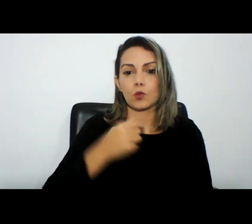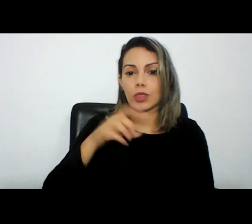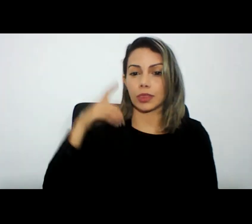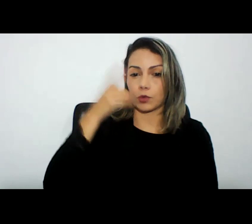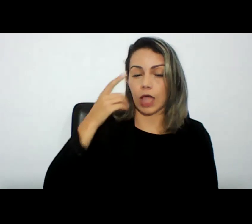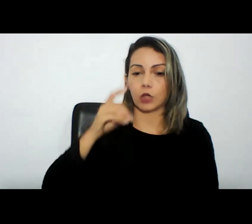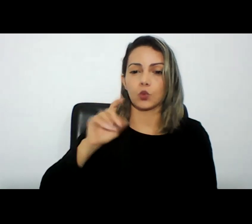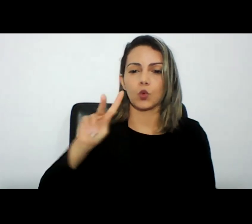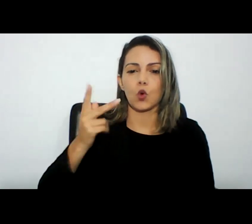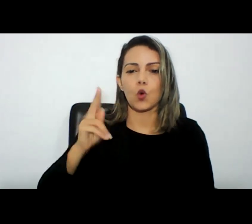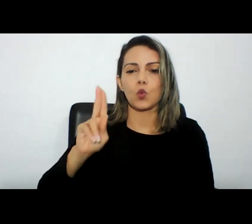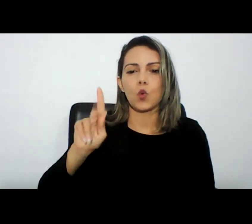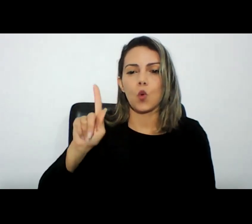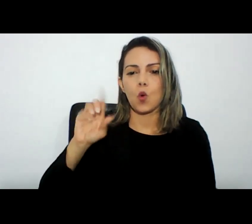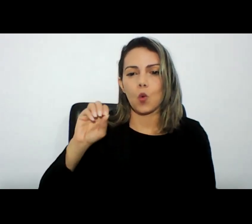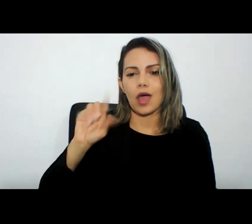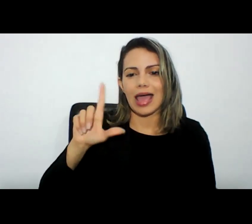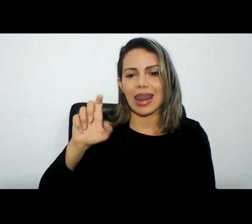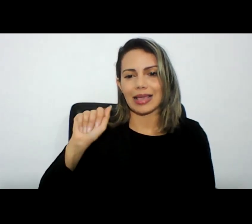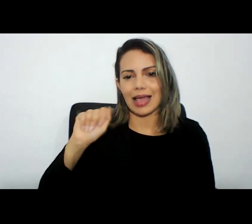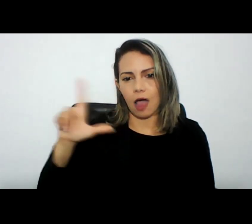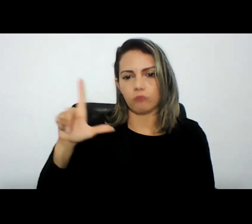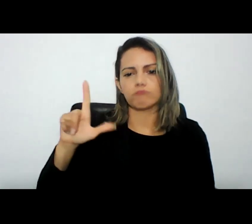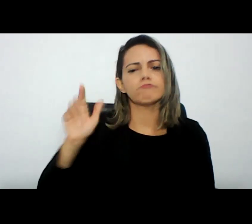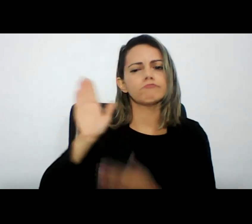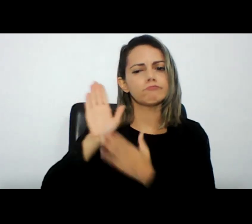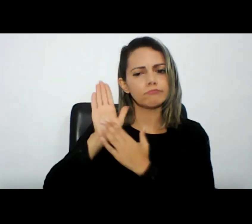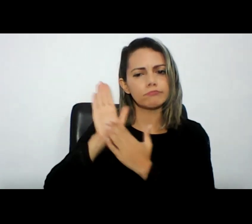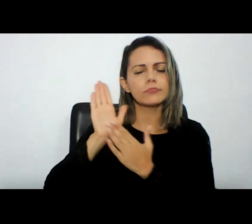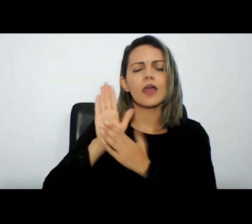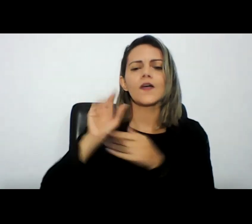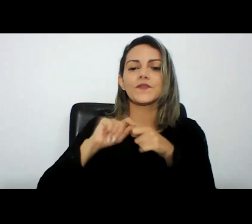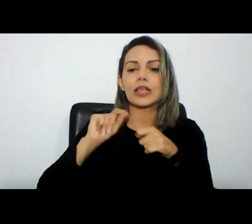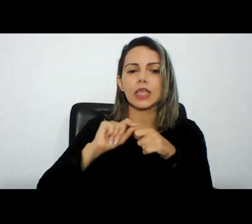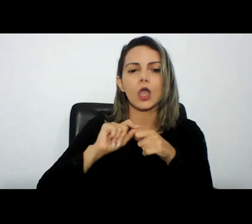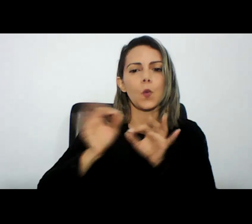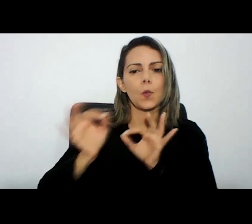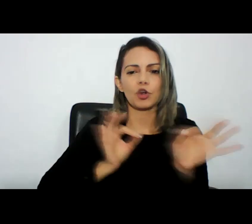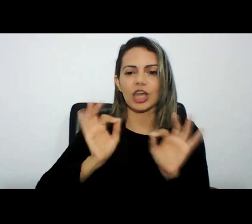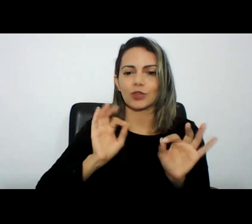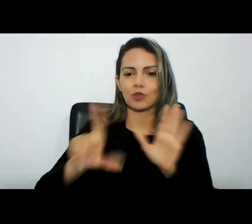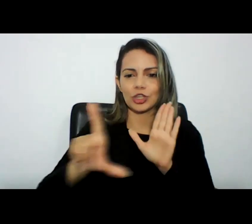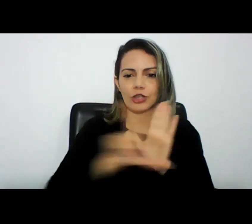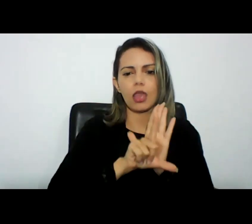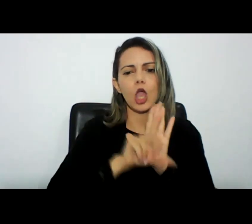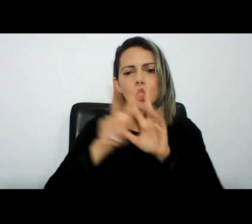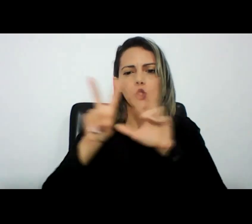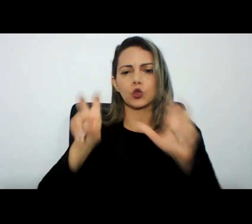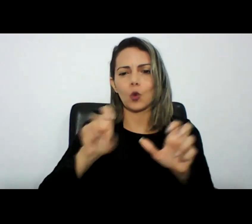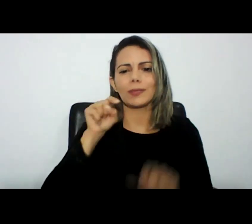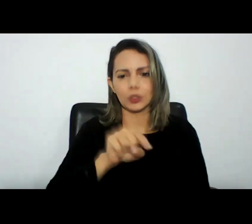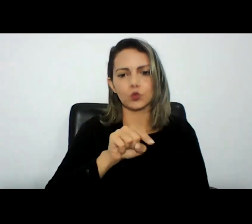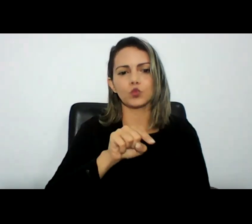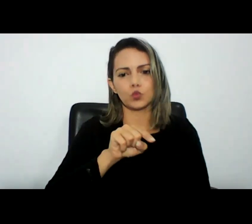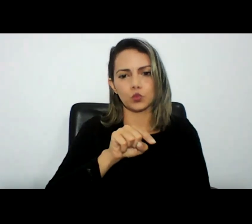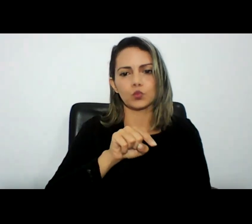me propôs redigir um projeto de lei separado que tratasse desse assunto quase um bis em idem